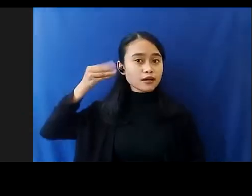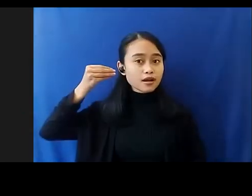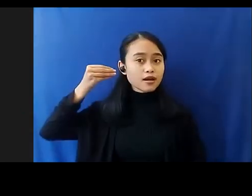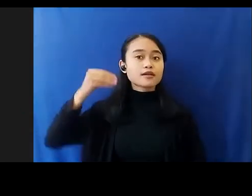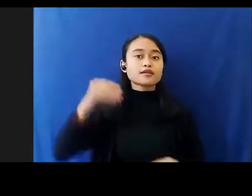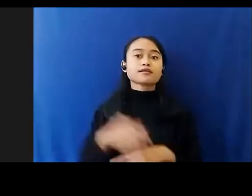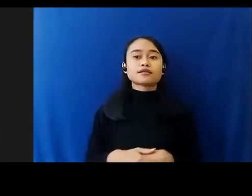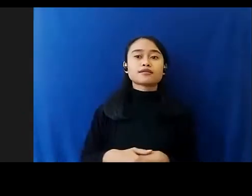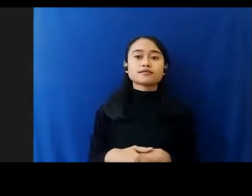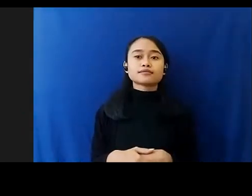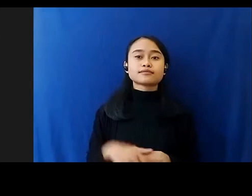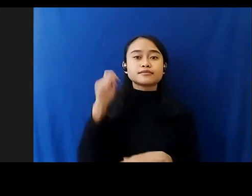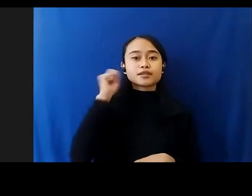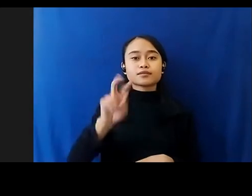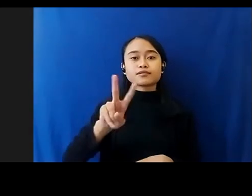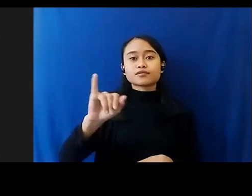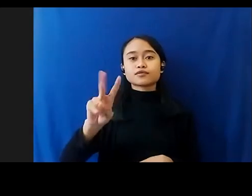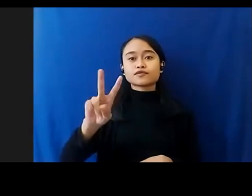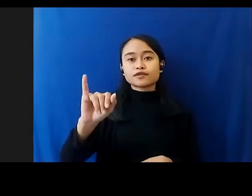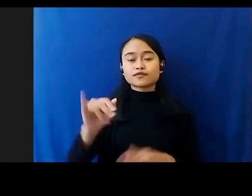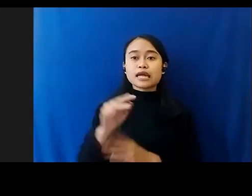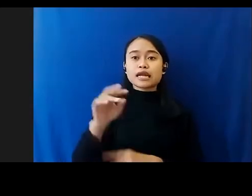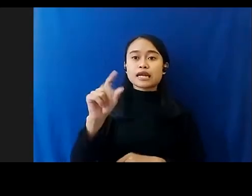Speech Yang Disampaikan Ibu Fifi Dan Ranti